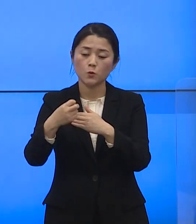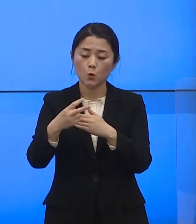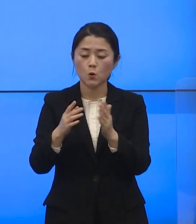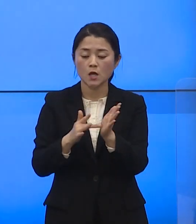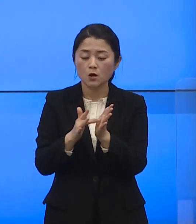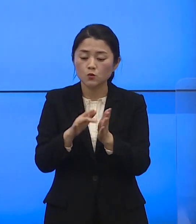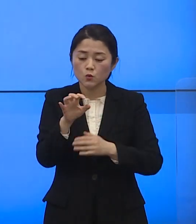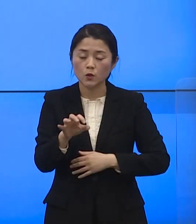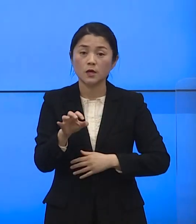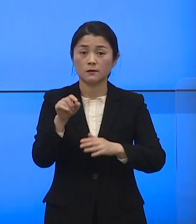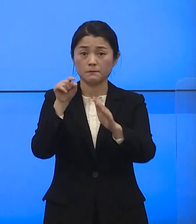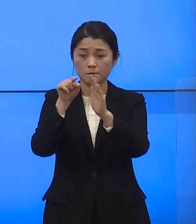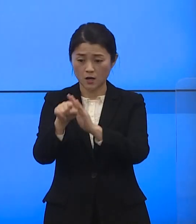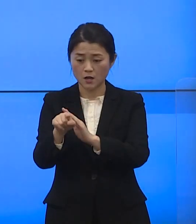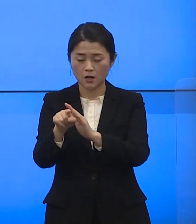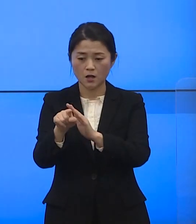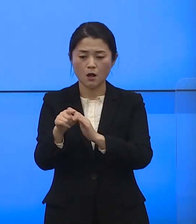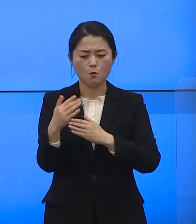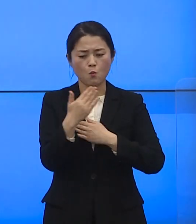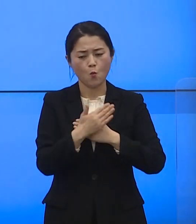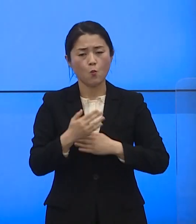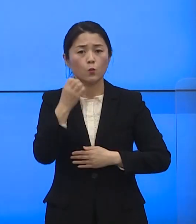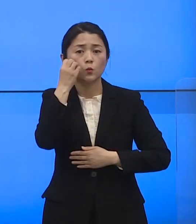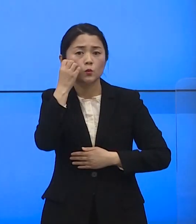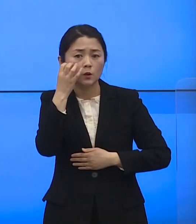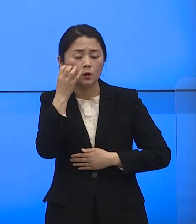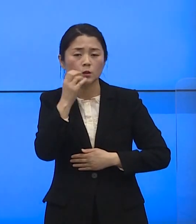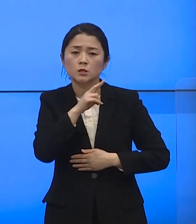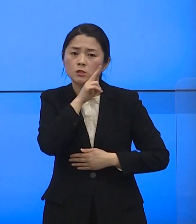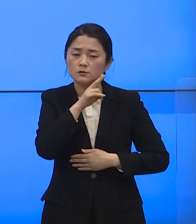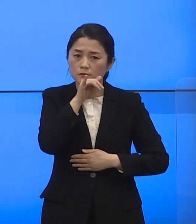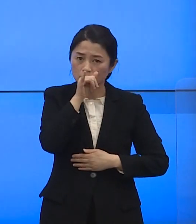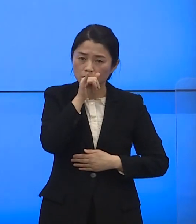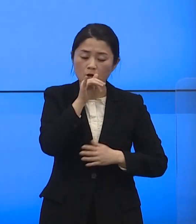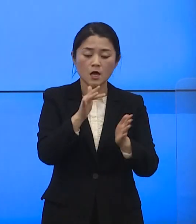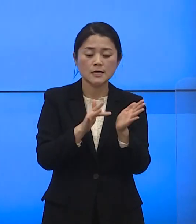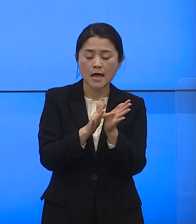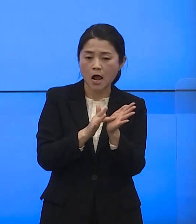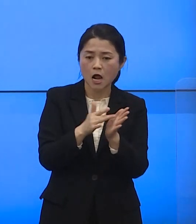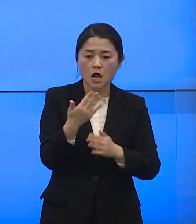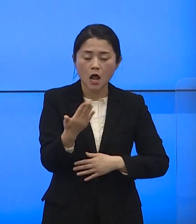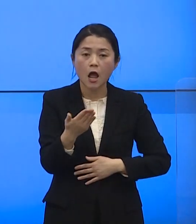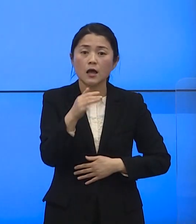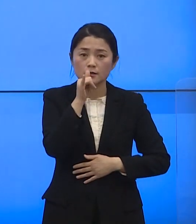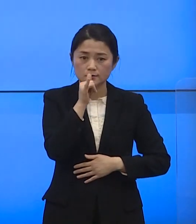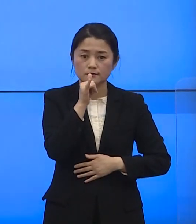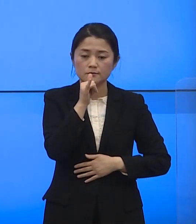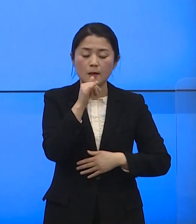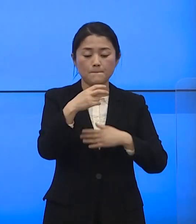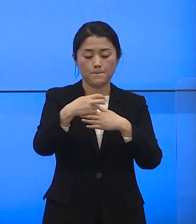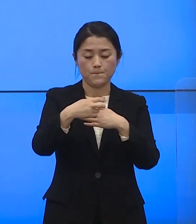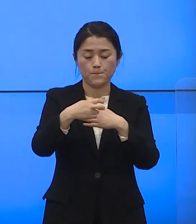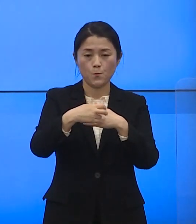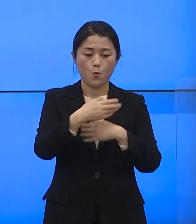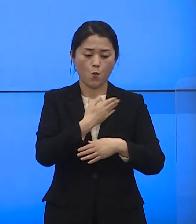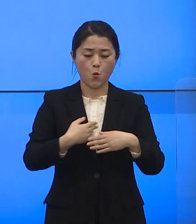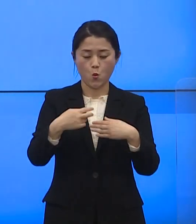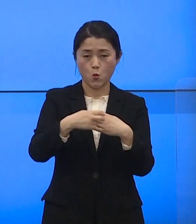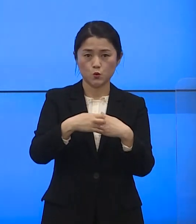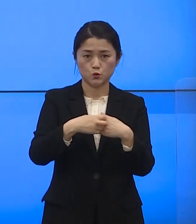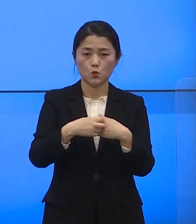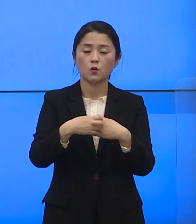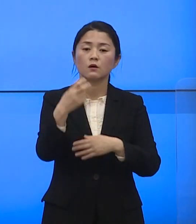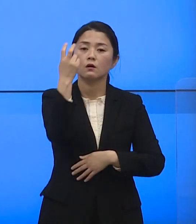이용자가 이후 증상으로 진료 및 약을 조제처할 경우 의성군 보건소